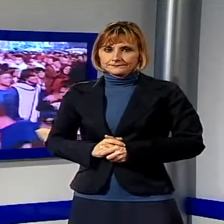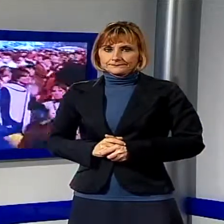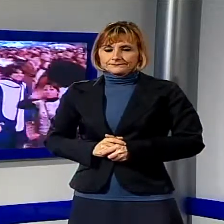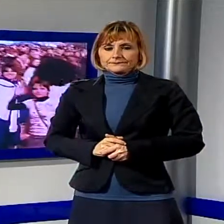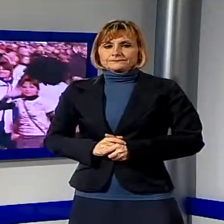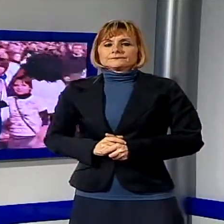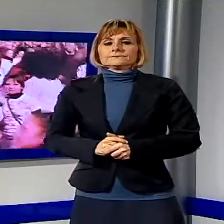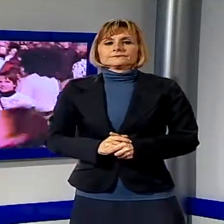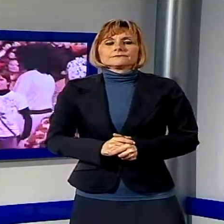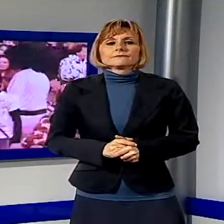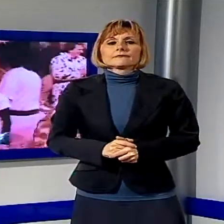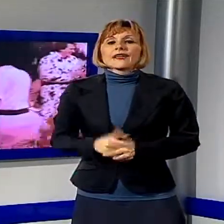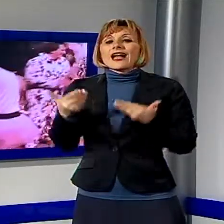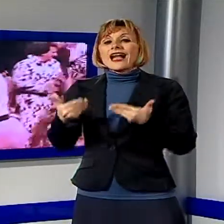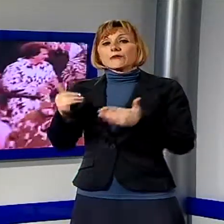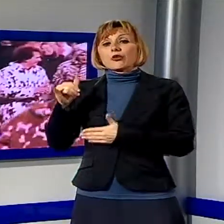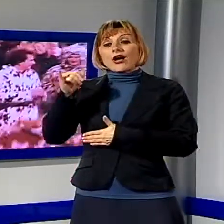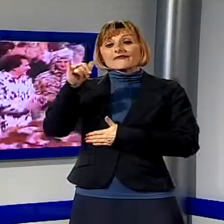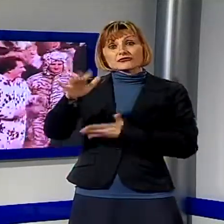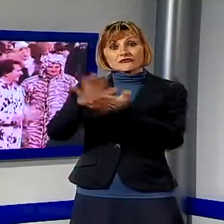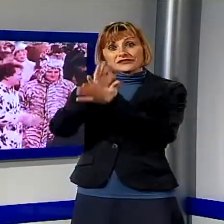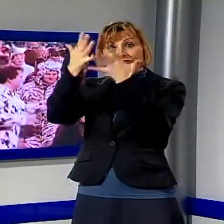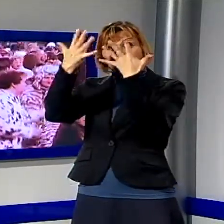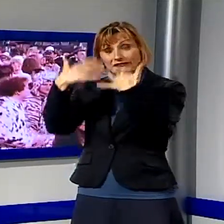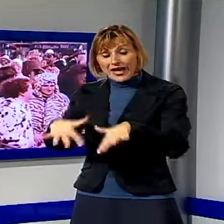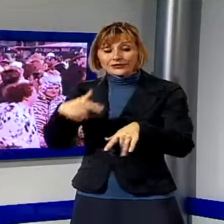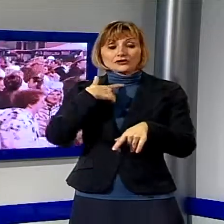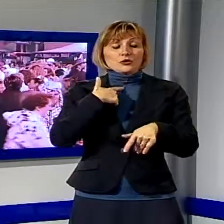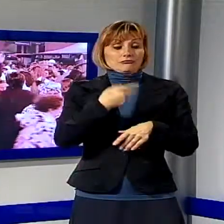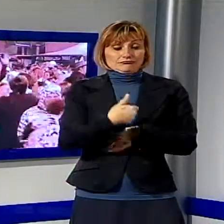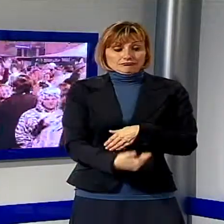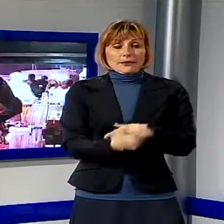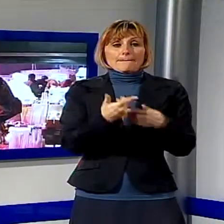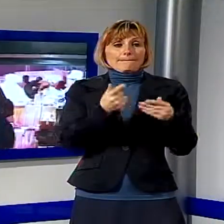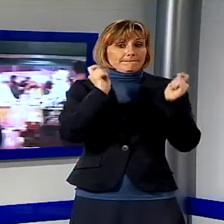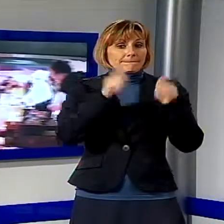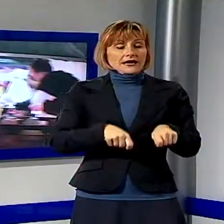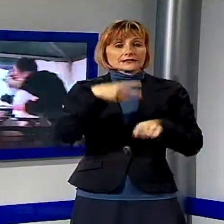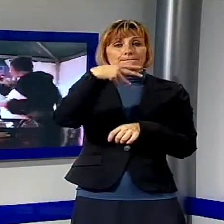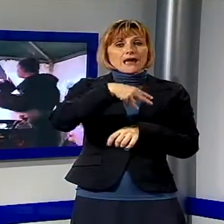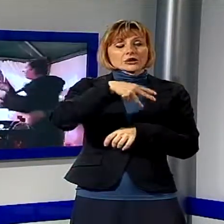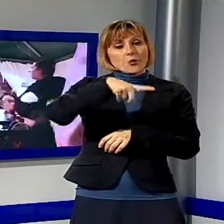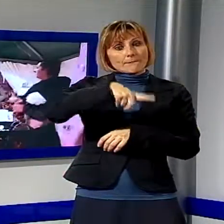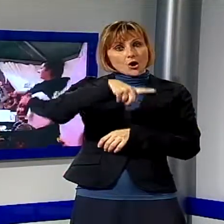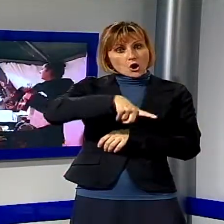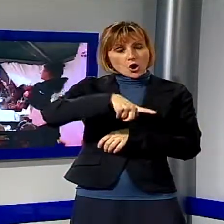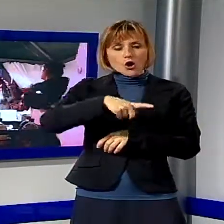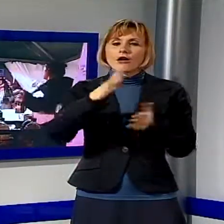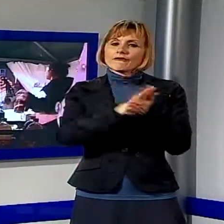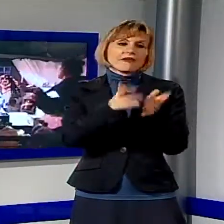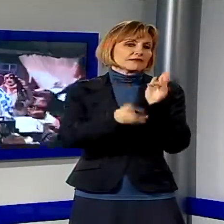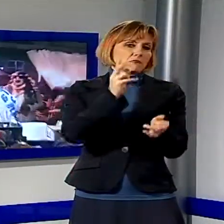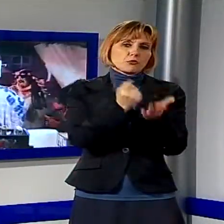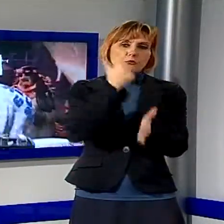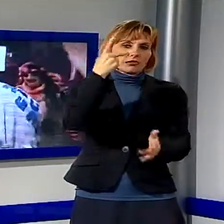Dopo quella al campo d'aviazione parte la festa del Rione Marco Polo, quest'anno la festa rionale più importante del Carnevale di